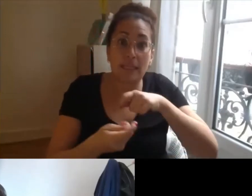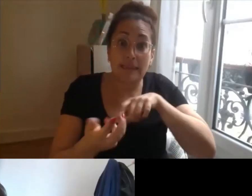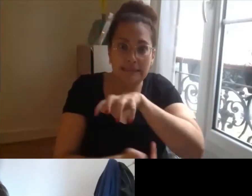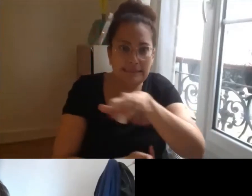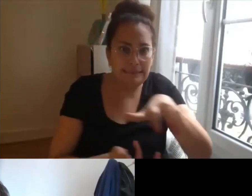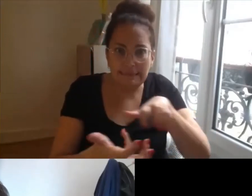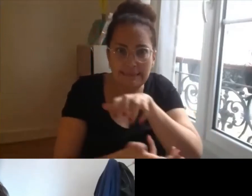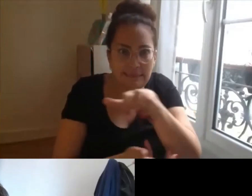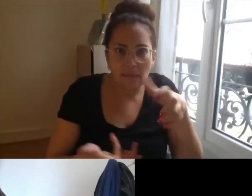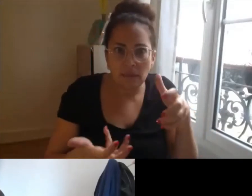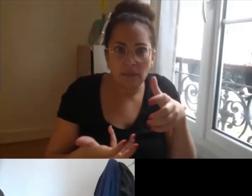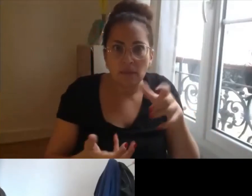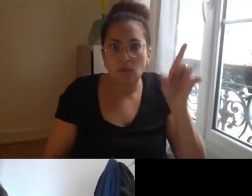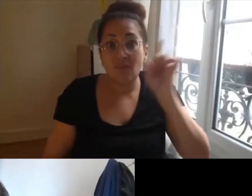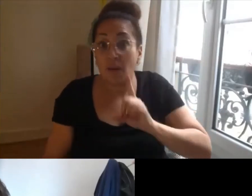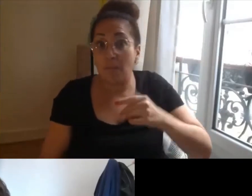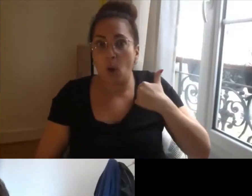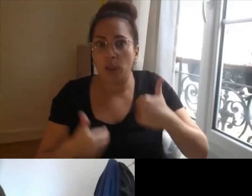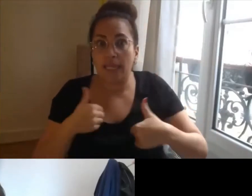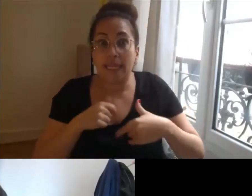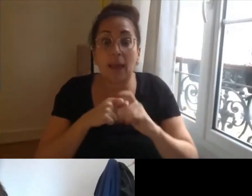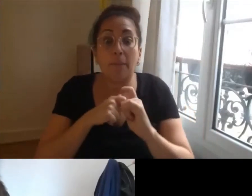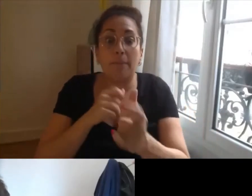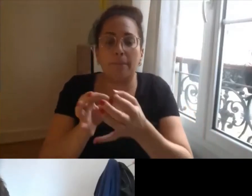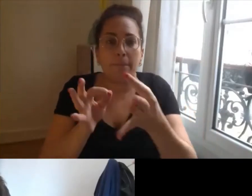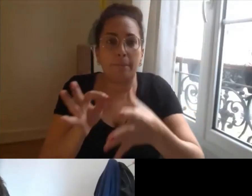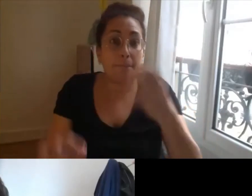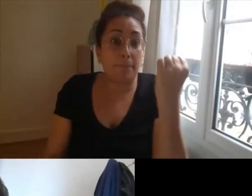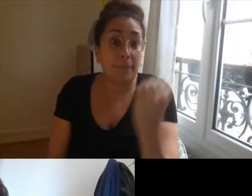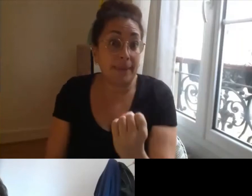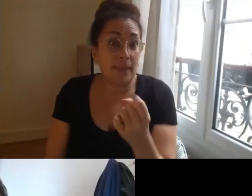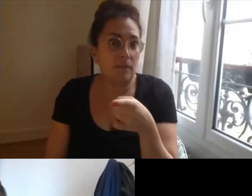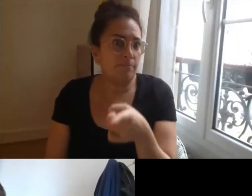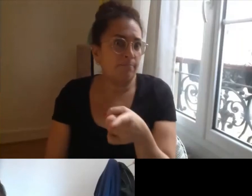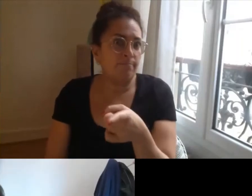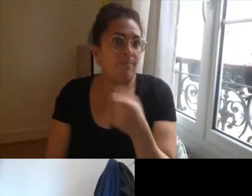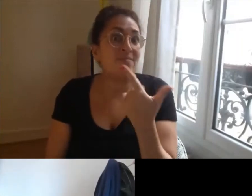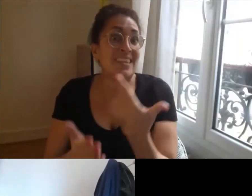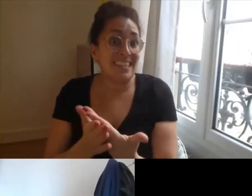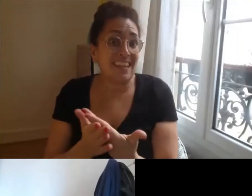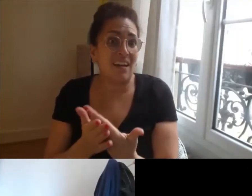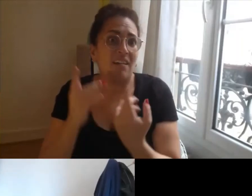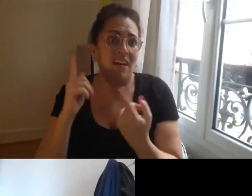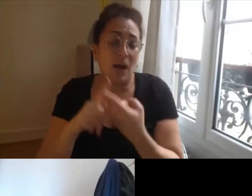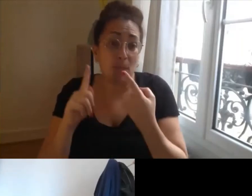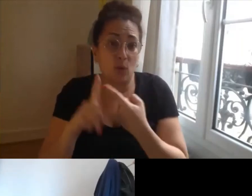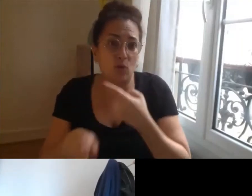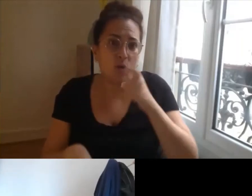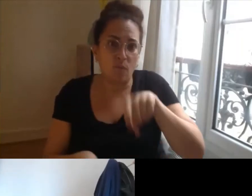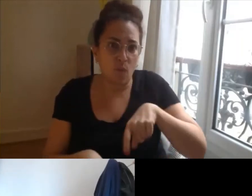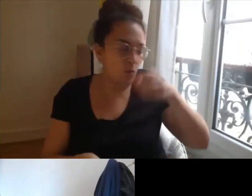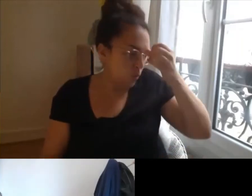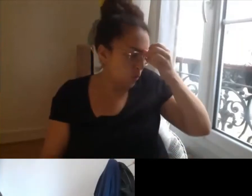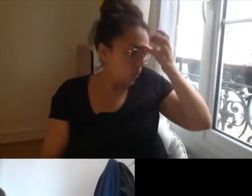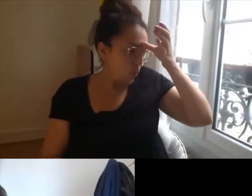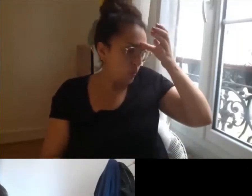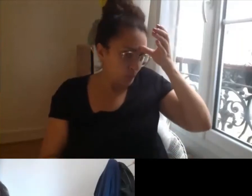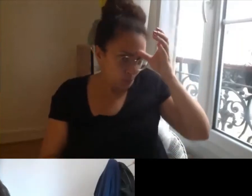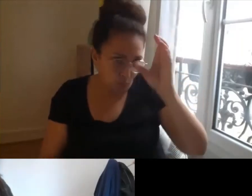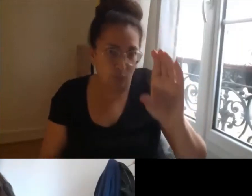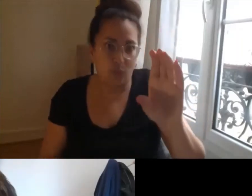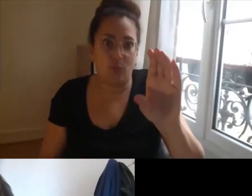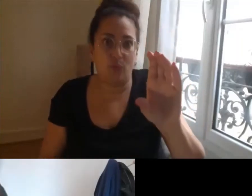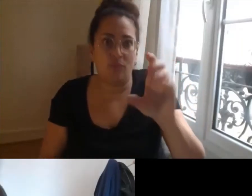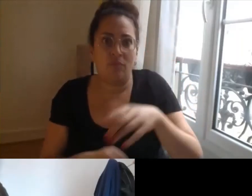contexte là sont particulièrement touchées donc le besoin de connaissances me semble encore plus saillant qu